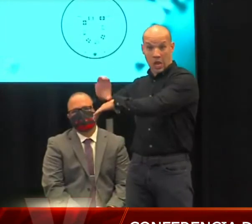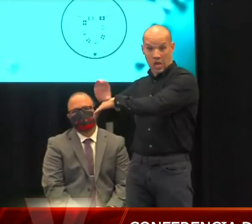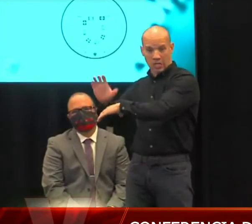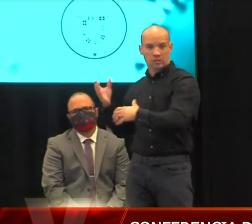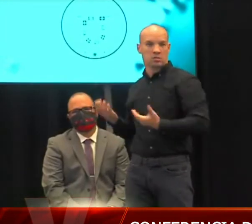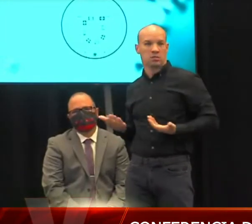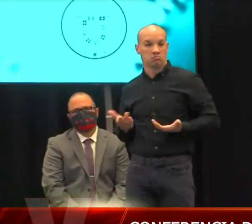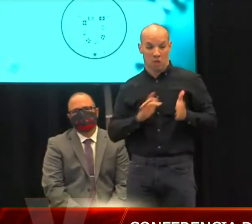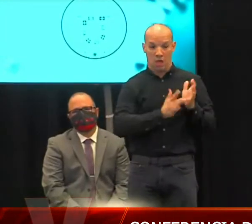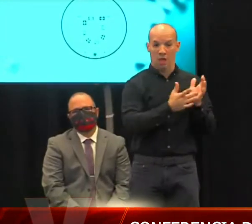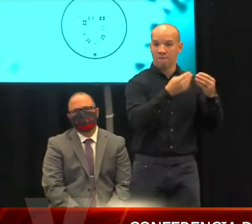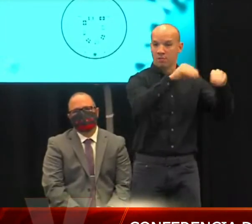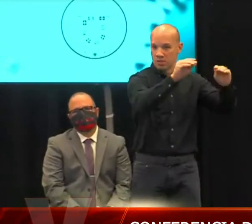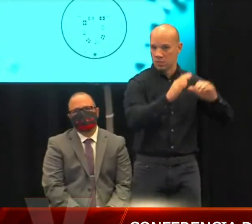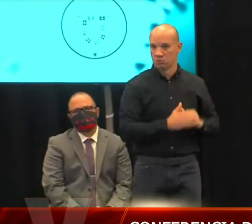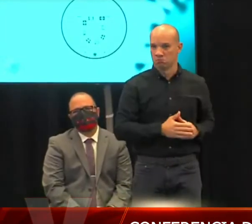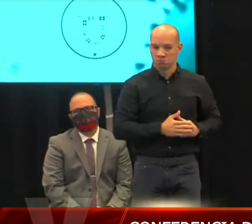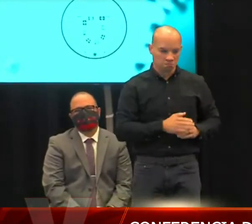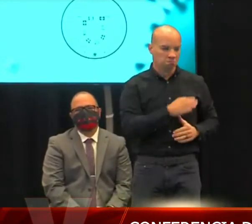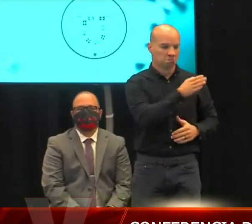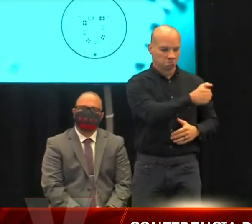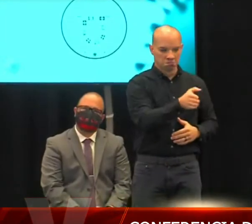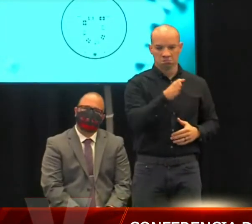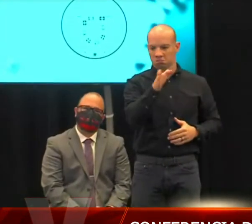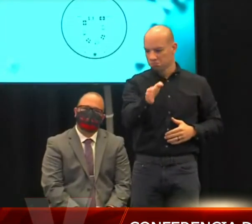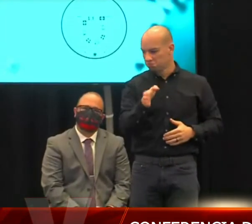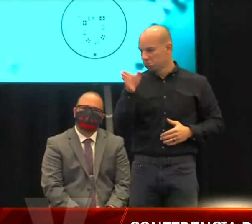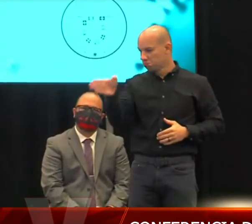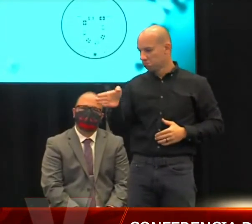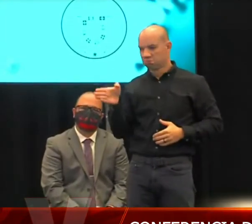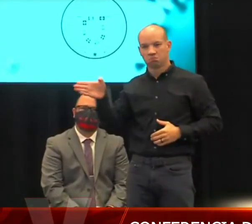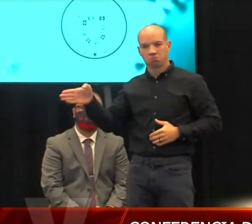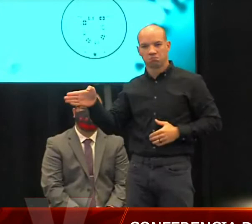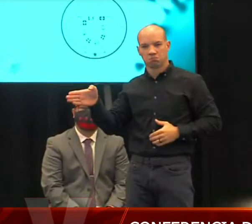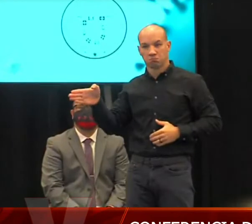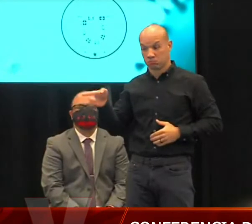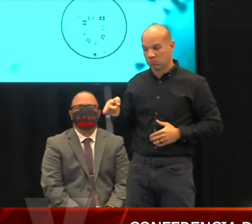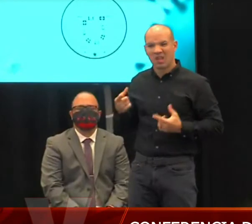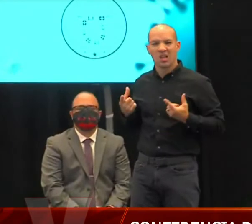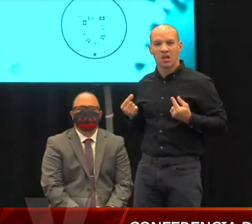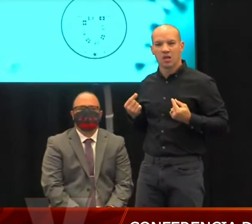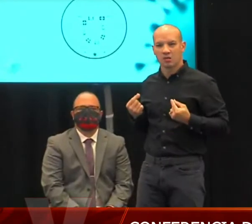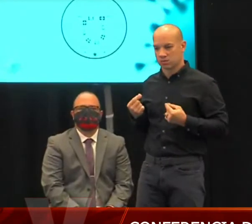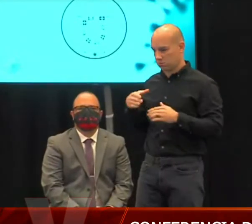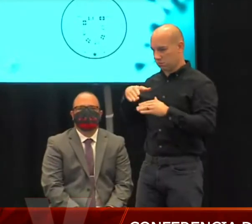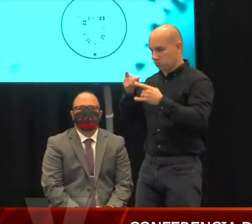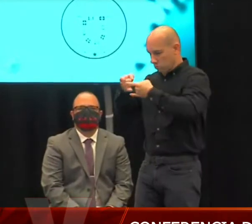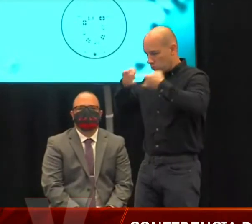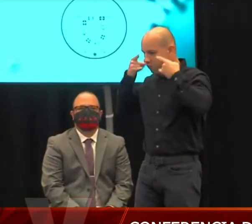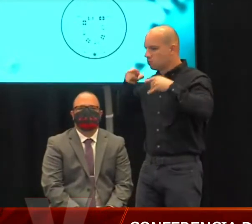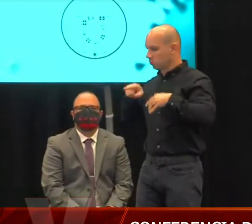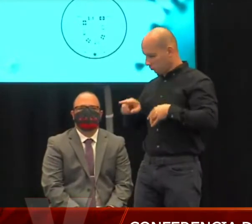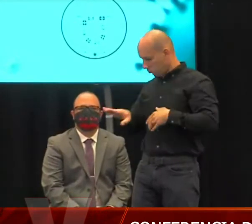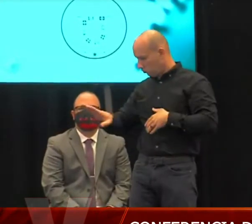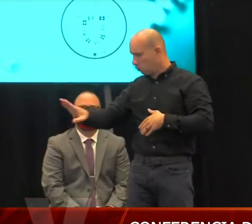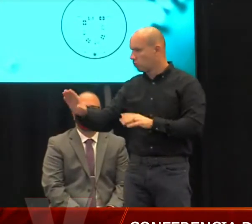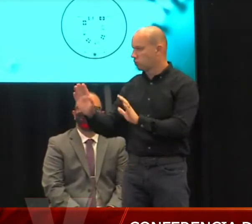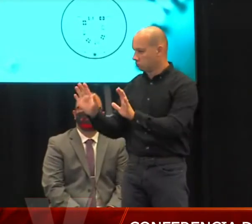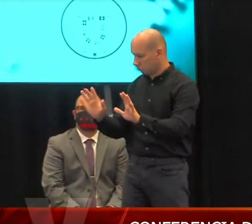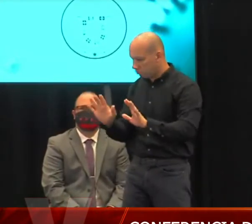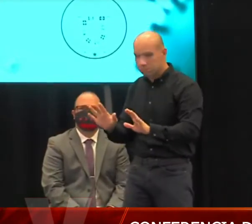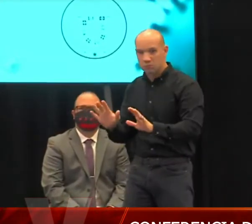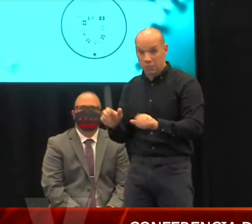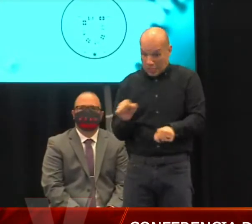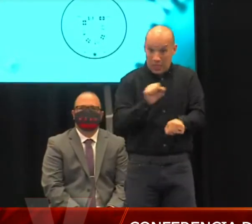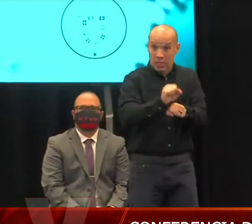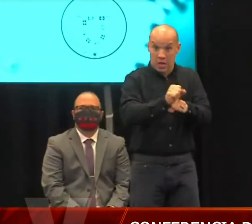que vaya a la farmacia, si de esa misma manera ese ciudadano se cuida con su mascarilla, va a su trabajo, se toman las